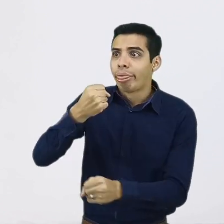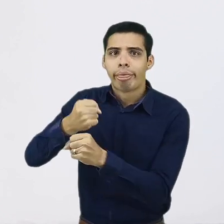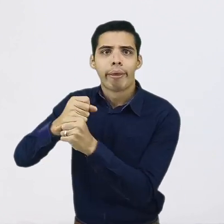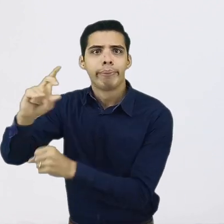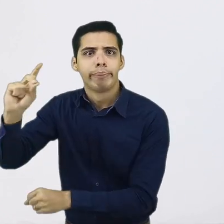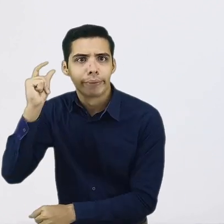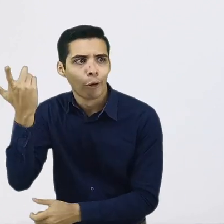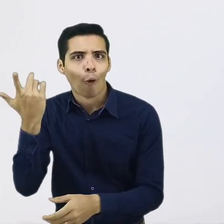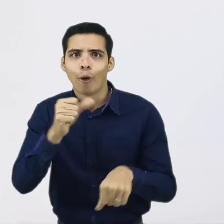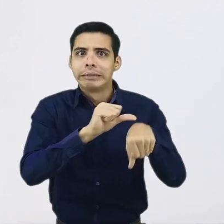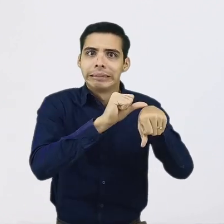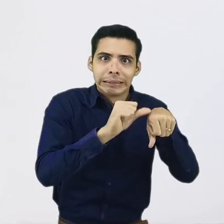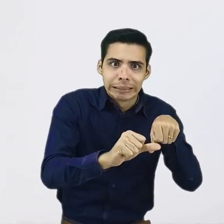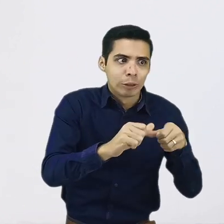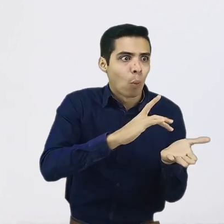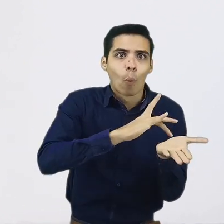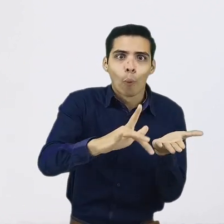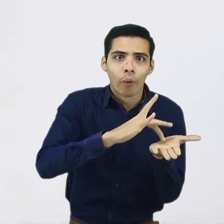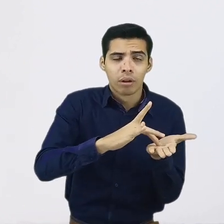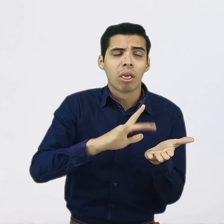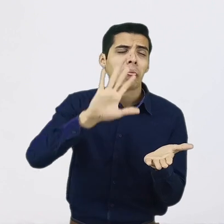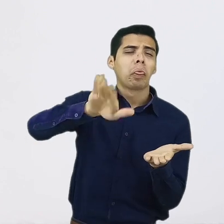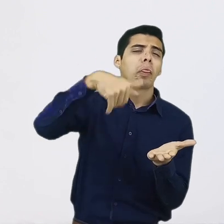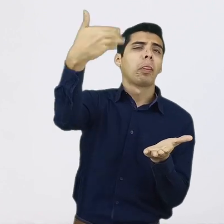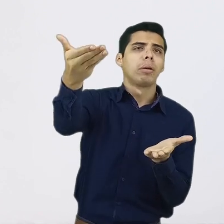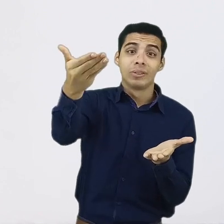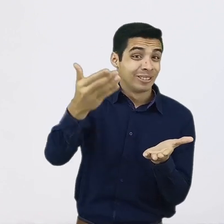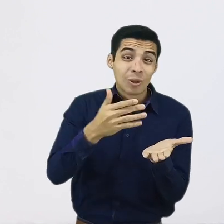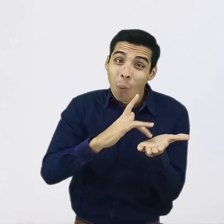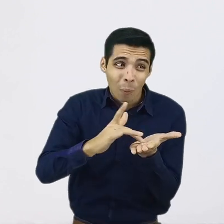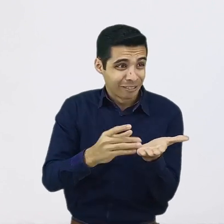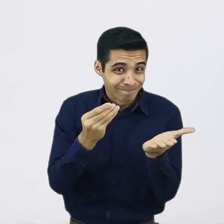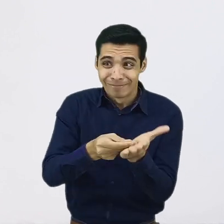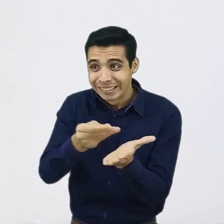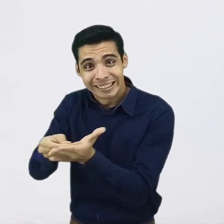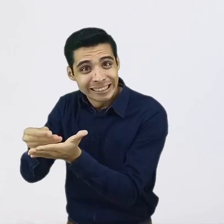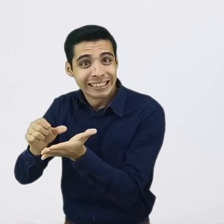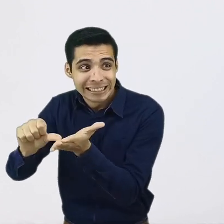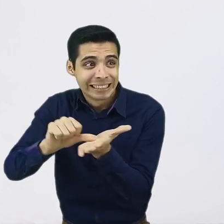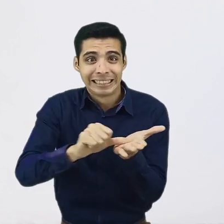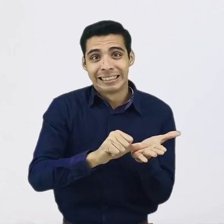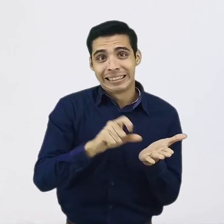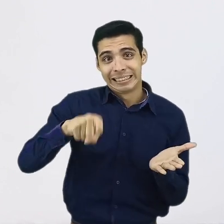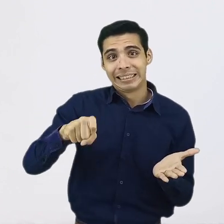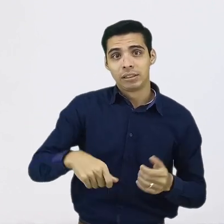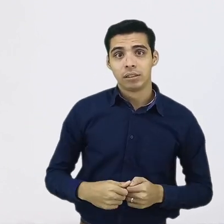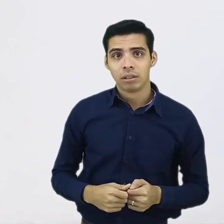quedar desempleado, algún procedimiento médico y todos estos son gastos que no se pueden esperar a pasar cuenta. Pero para mitigar estos